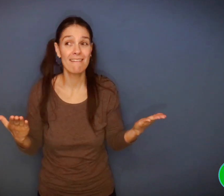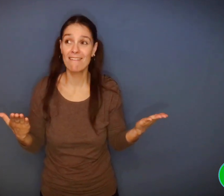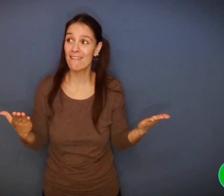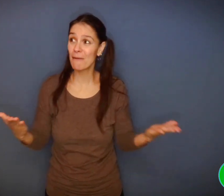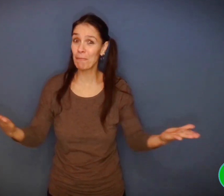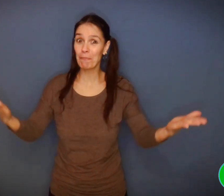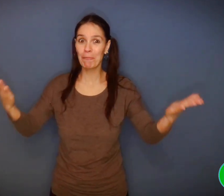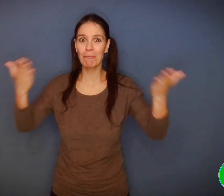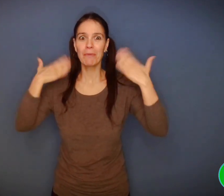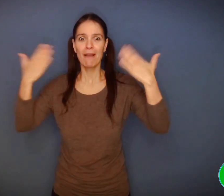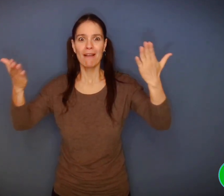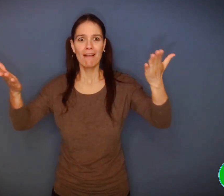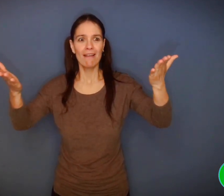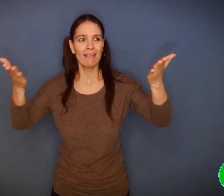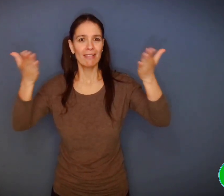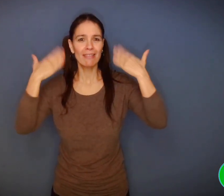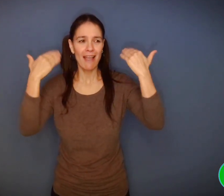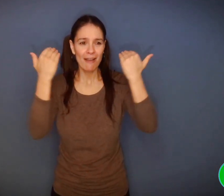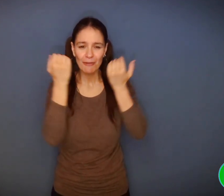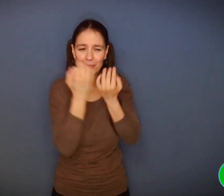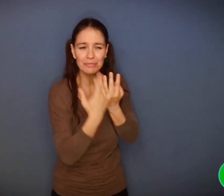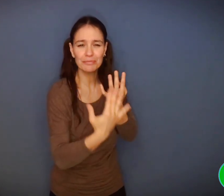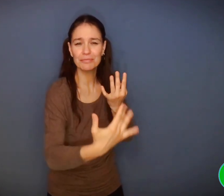Maintenant, le printemps est de retour.